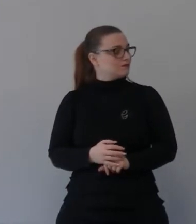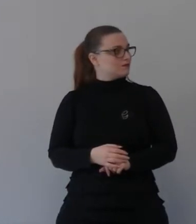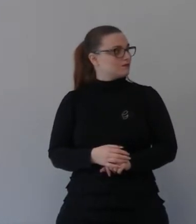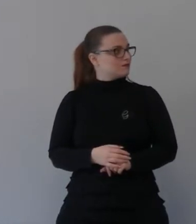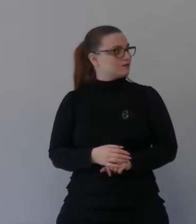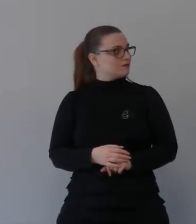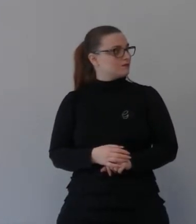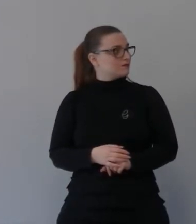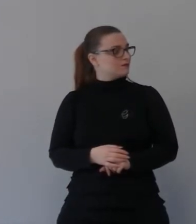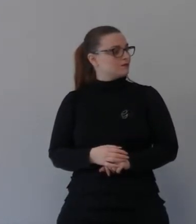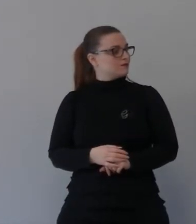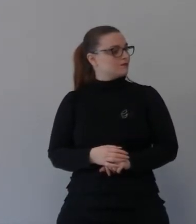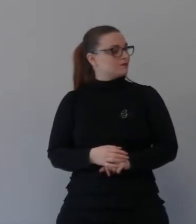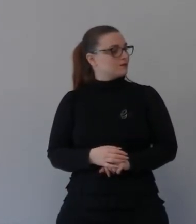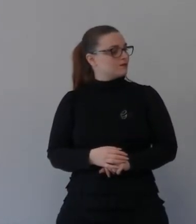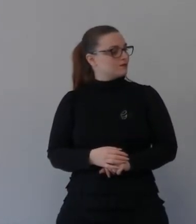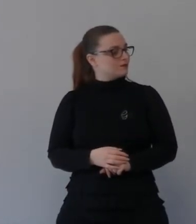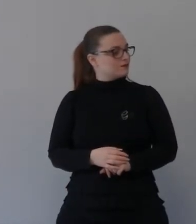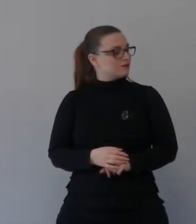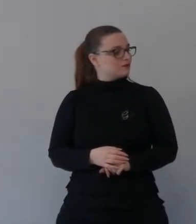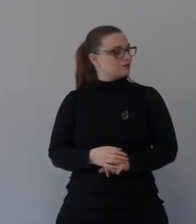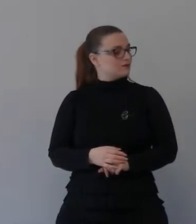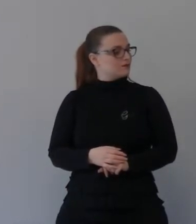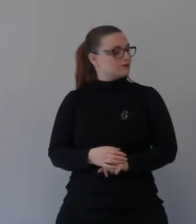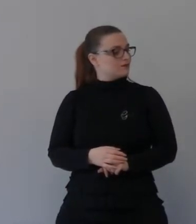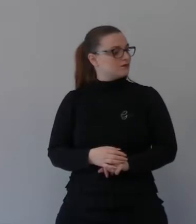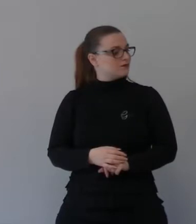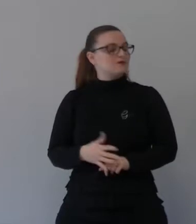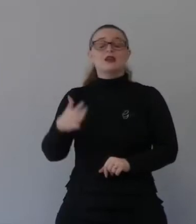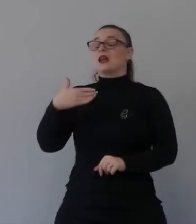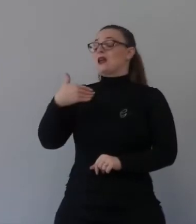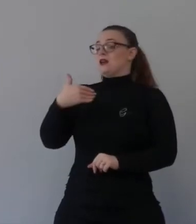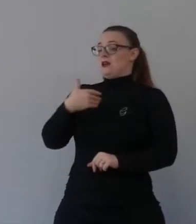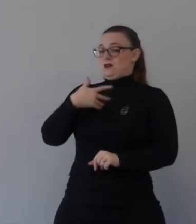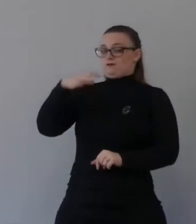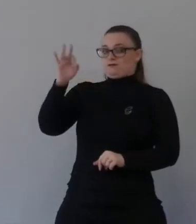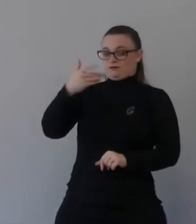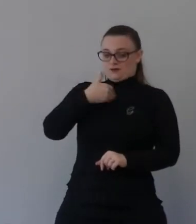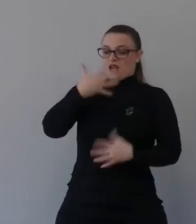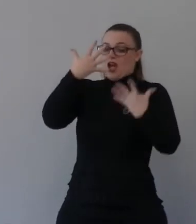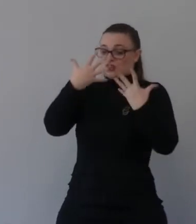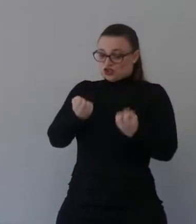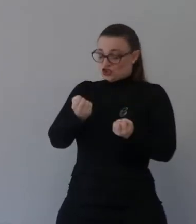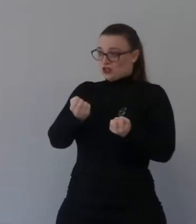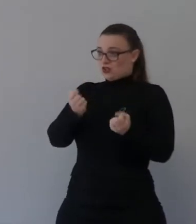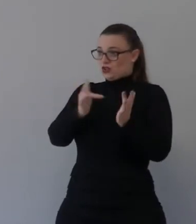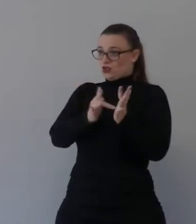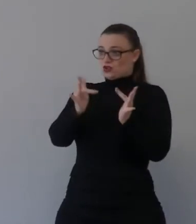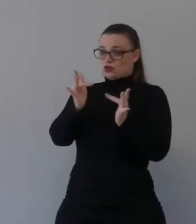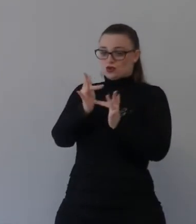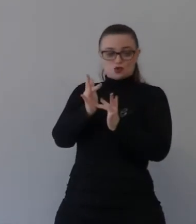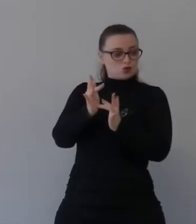e di non andare incontro al giudizio e alla bandeggia di